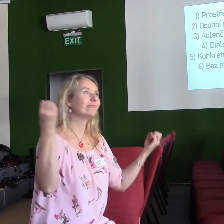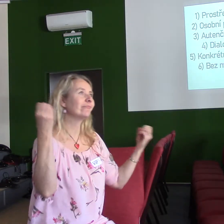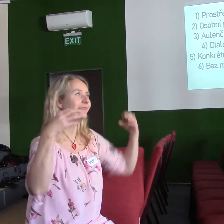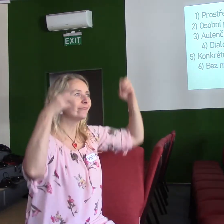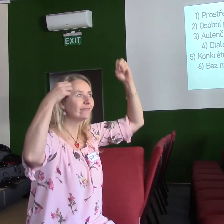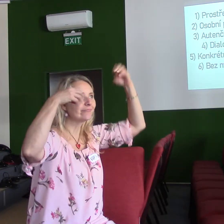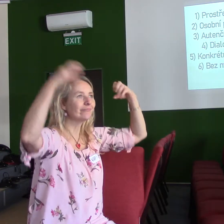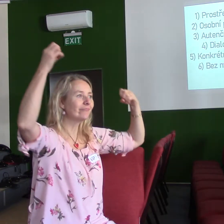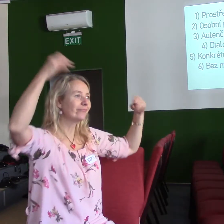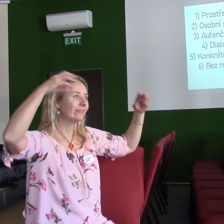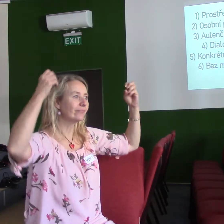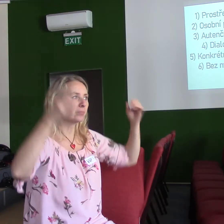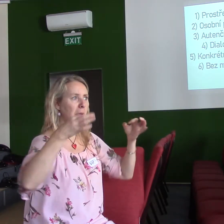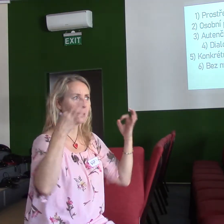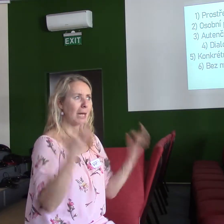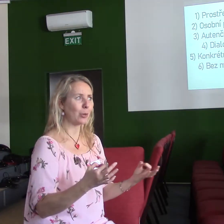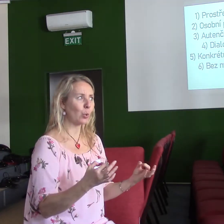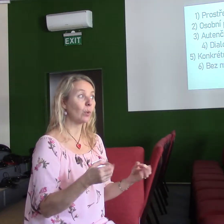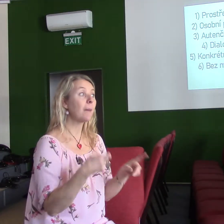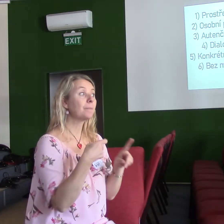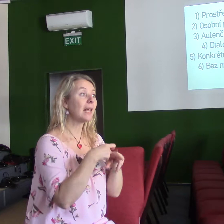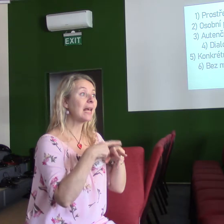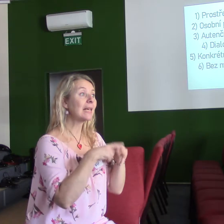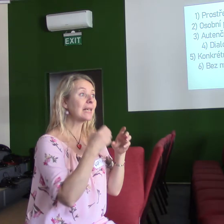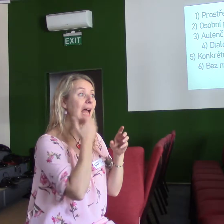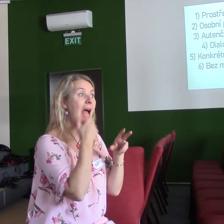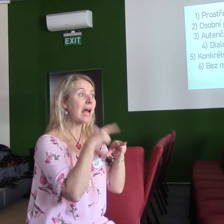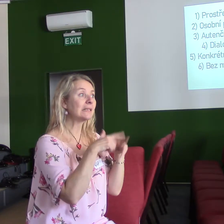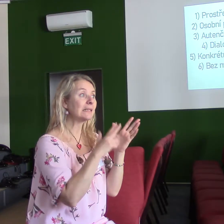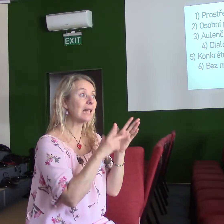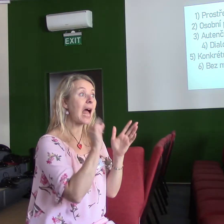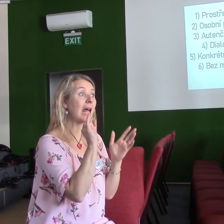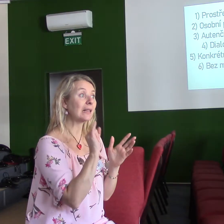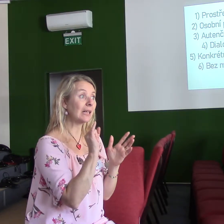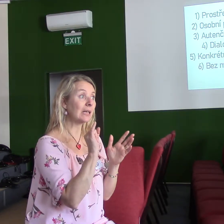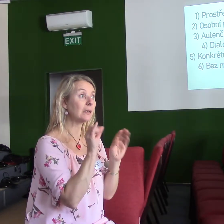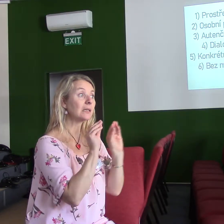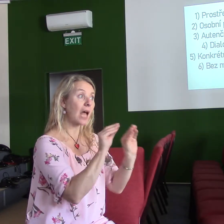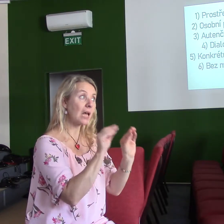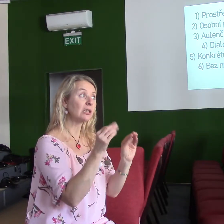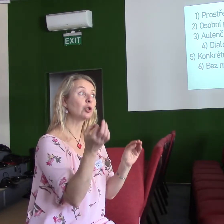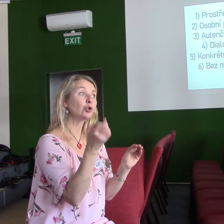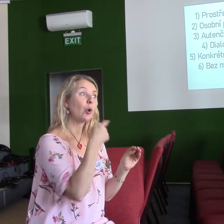ale je to tak jednoduché a prosté. Kázání, které mluví přímo k jejich životů, o problémech, které řeší,